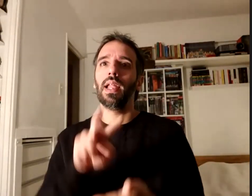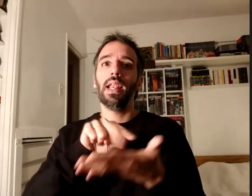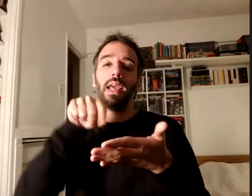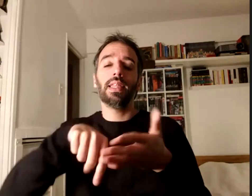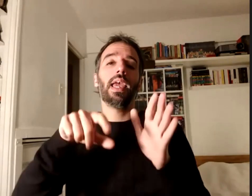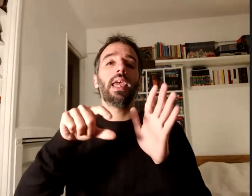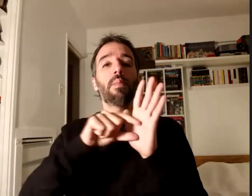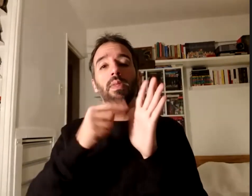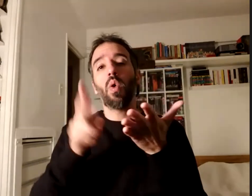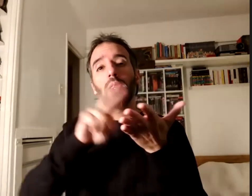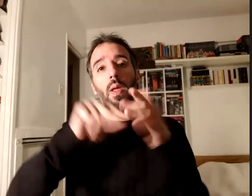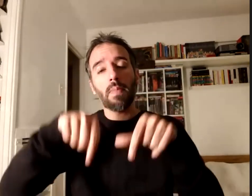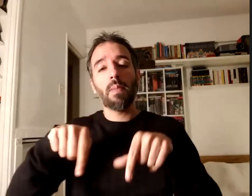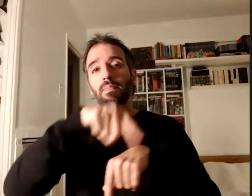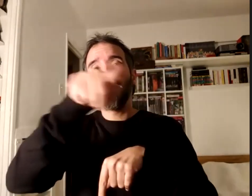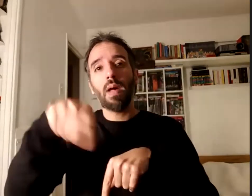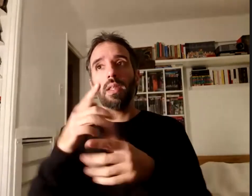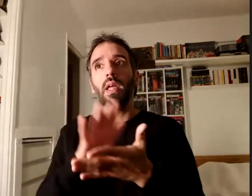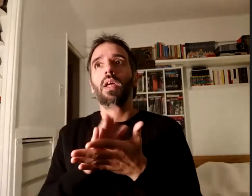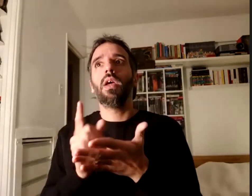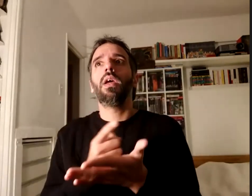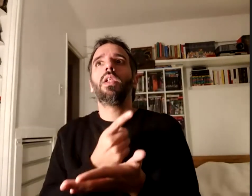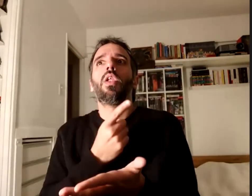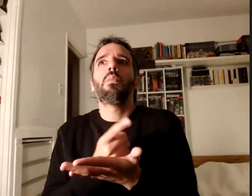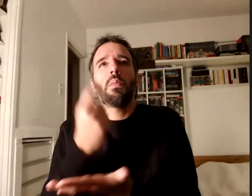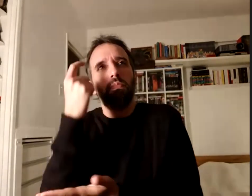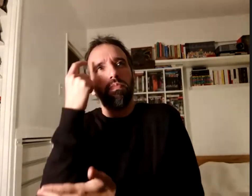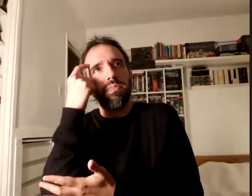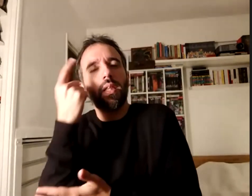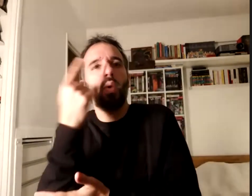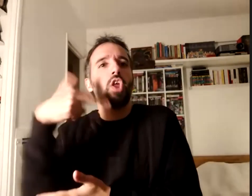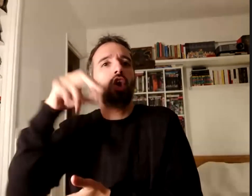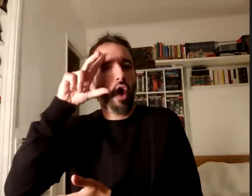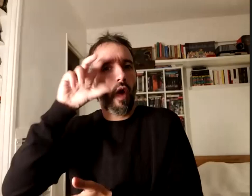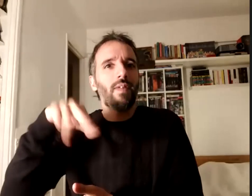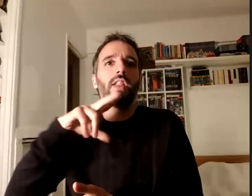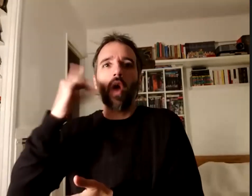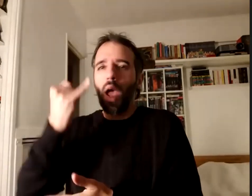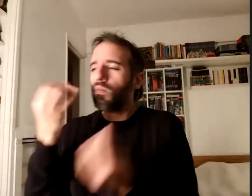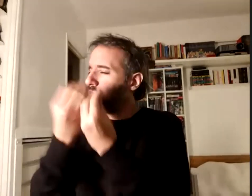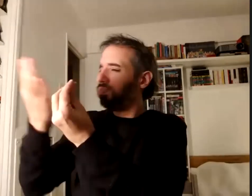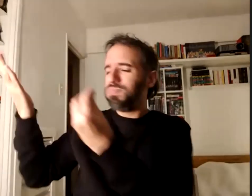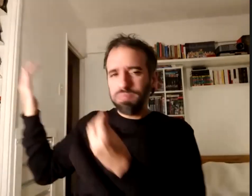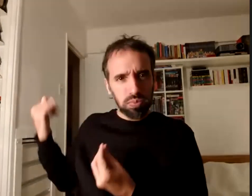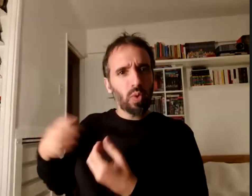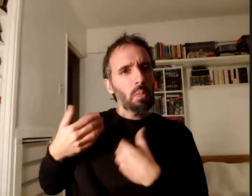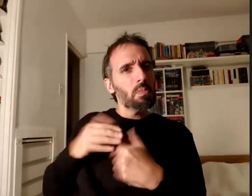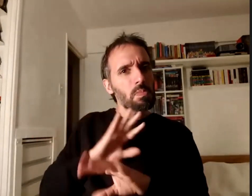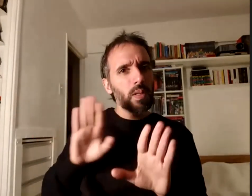no puedo evitar pensar en cuántos Norbertos nos hemos perdido justamente por falta de accesibilidad